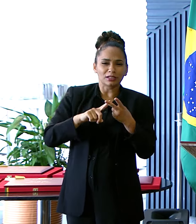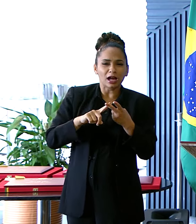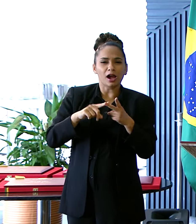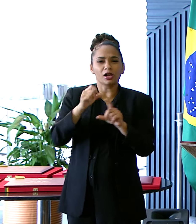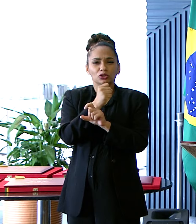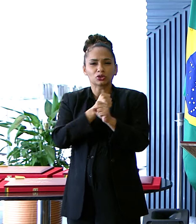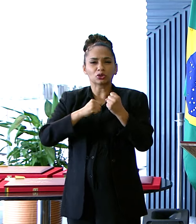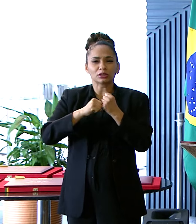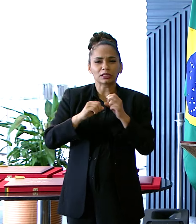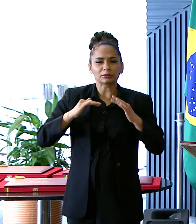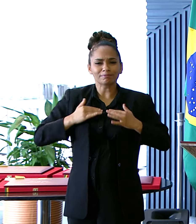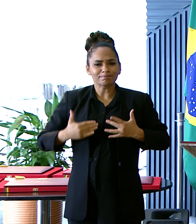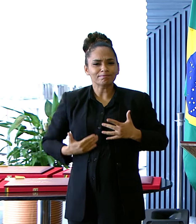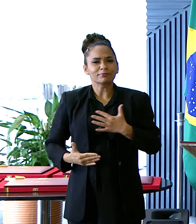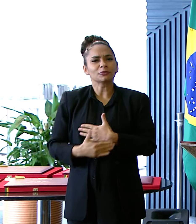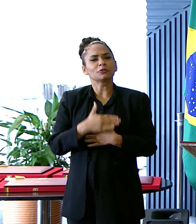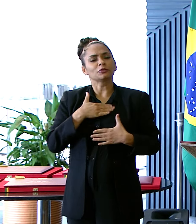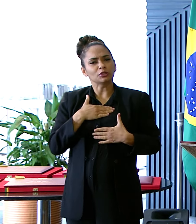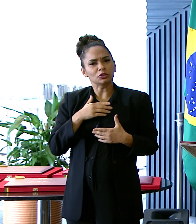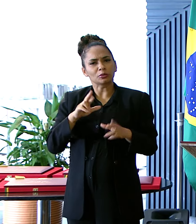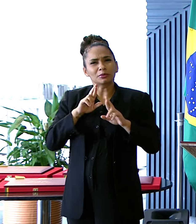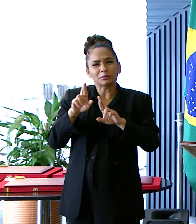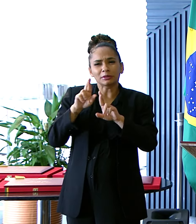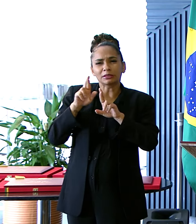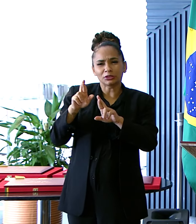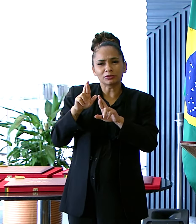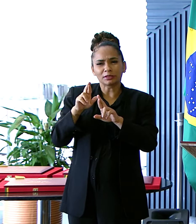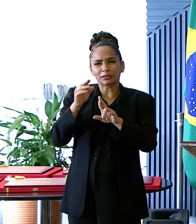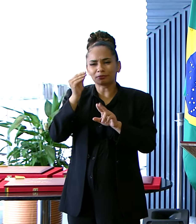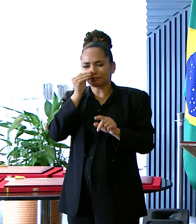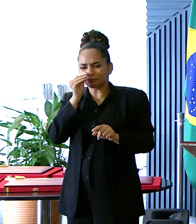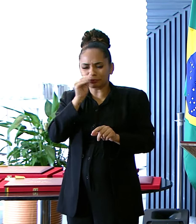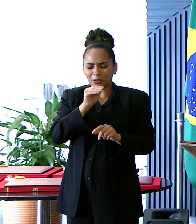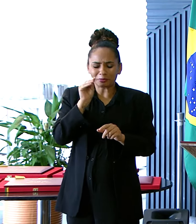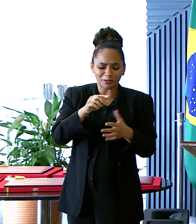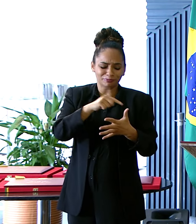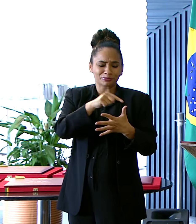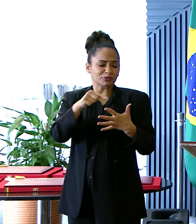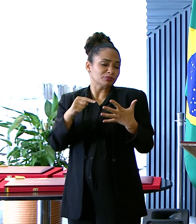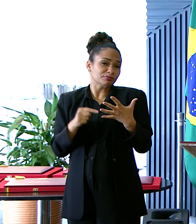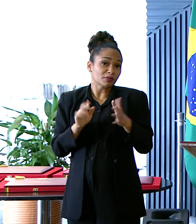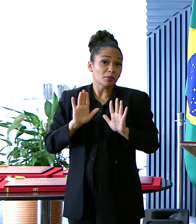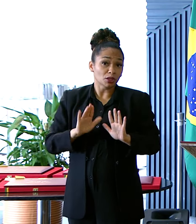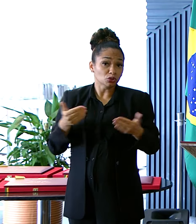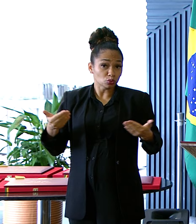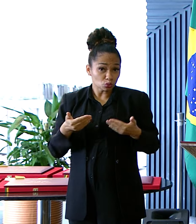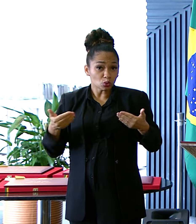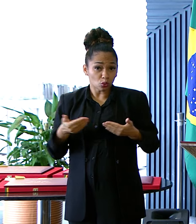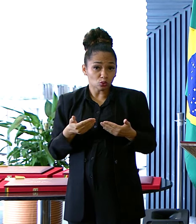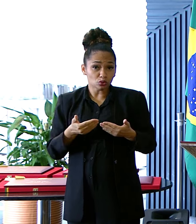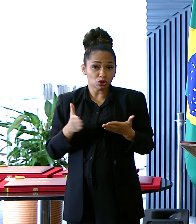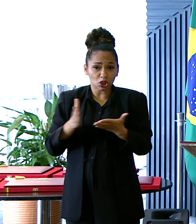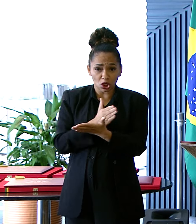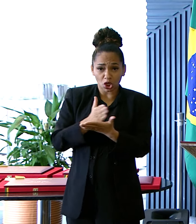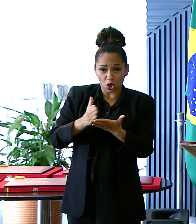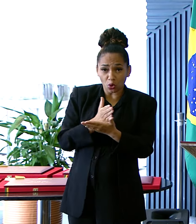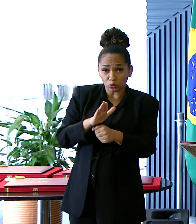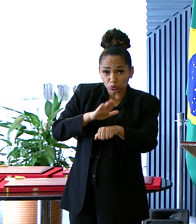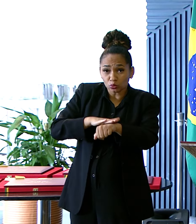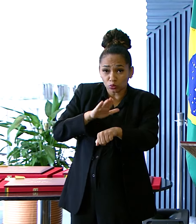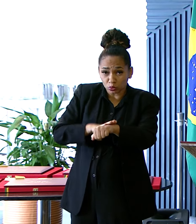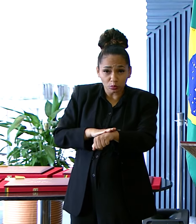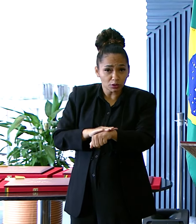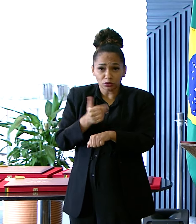Perspectivas Tantas vezes Negligenciadas Até hoje Em determinadas Circunstâncias